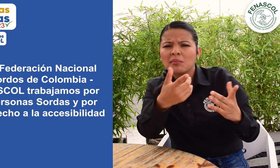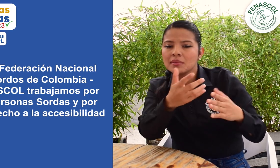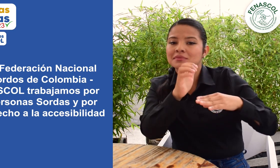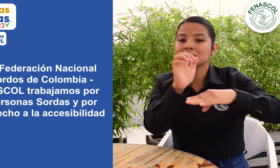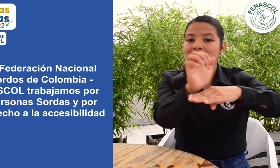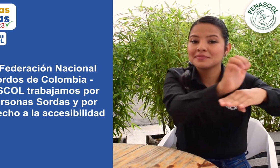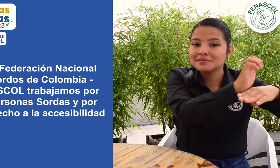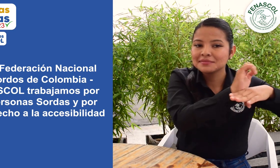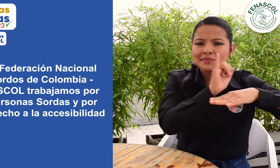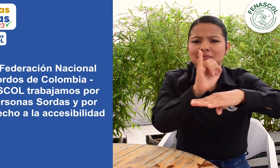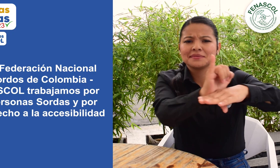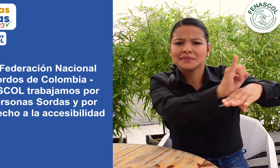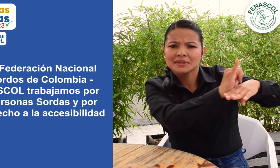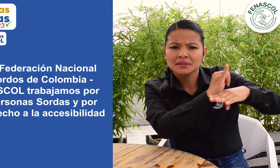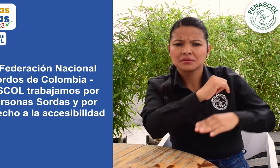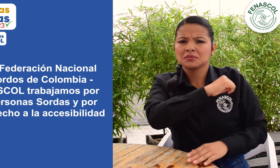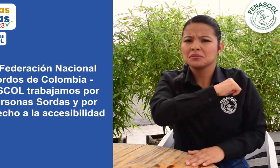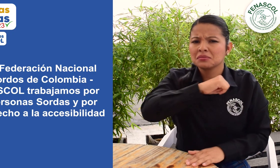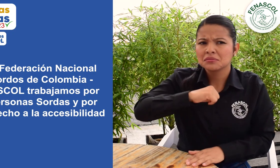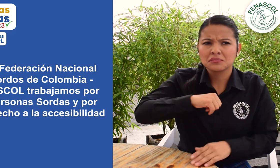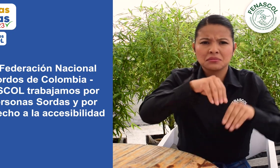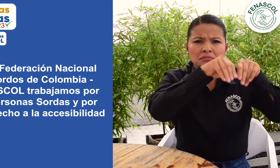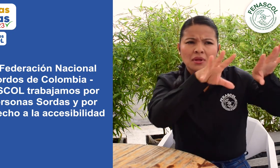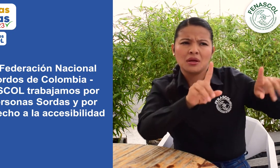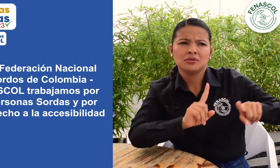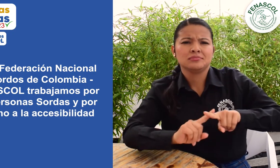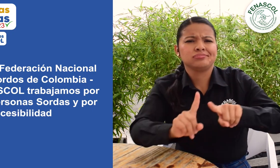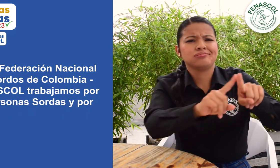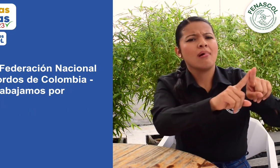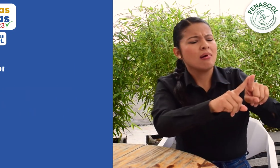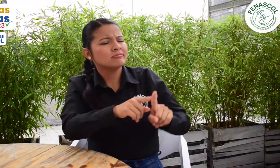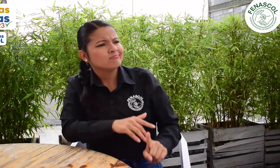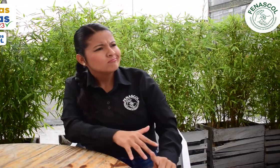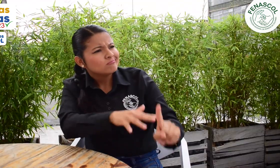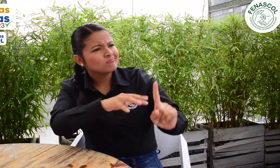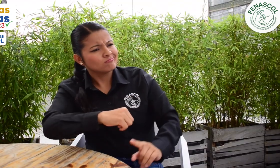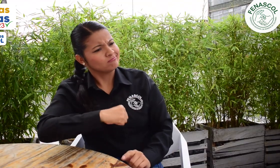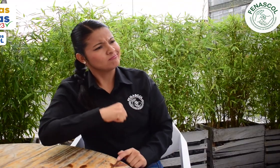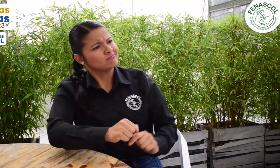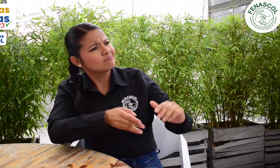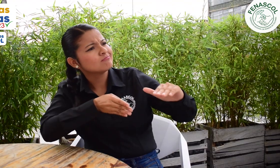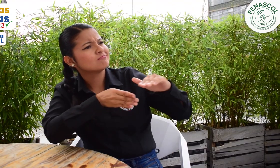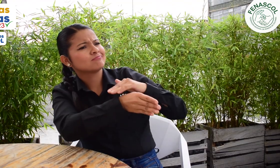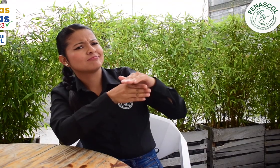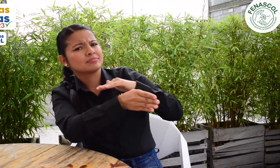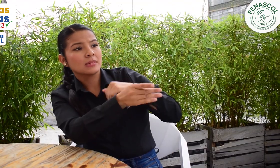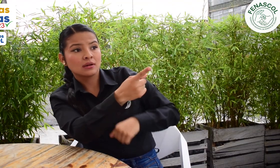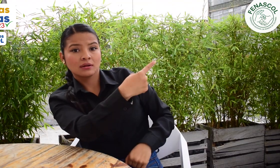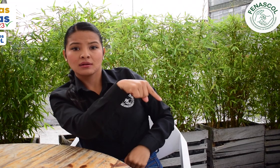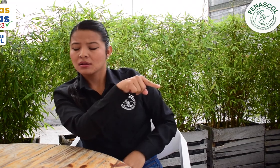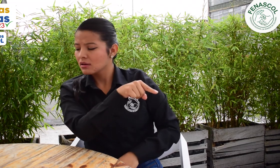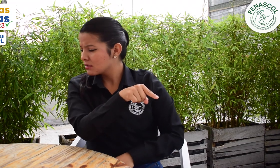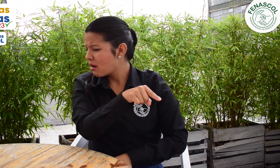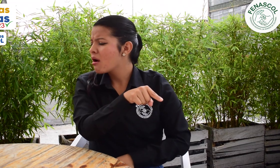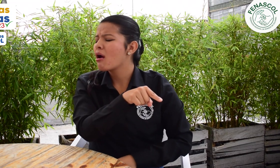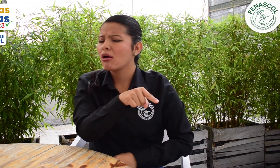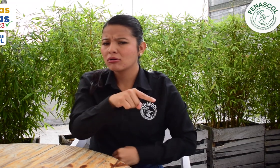espacios aún cuentan con el paradigma que los ajustes razonables que son para la accesibilidad están relacionados con el